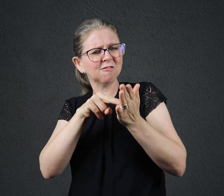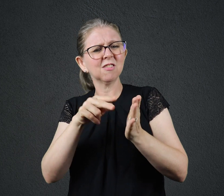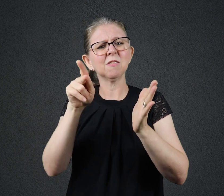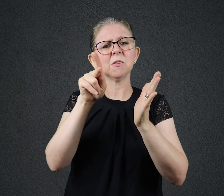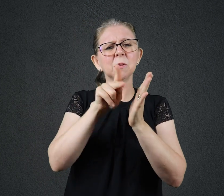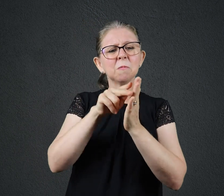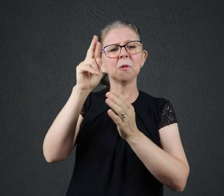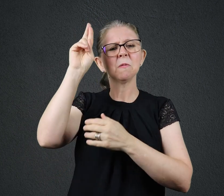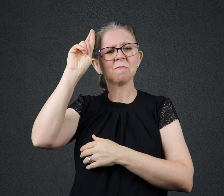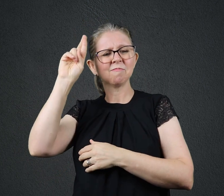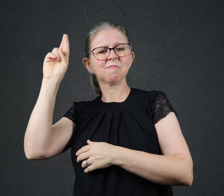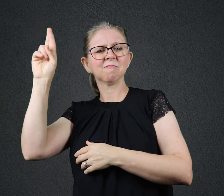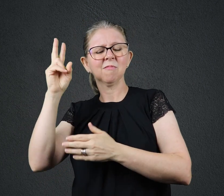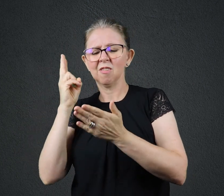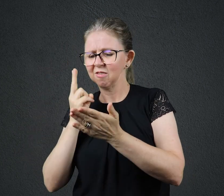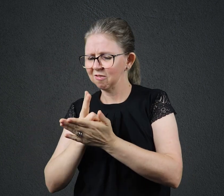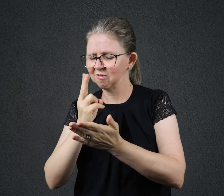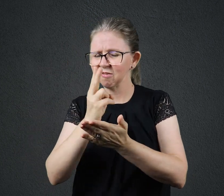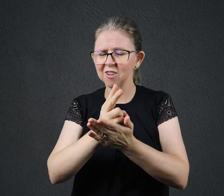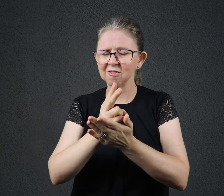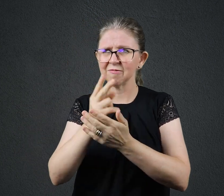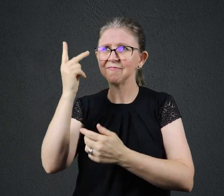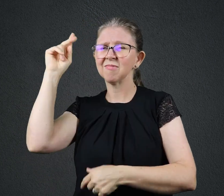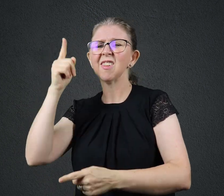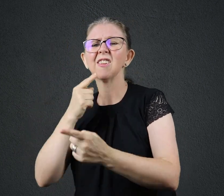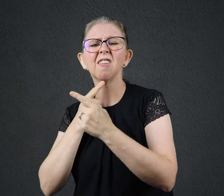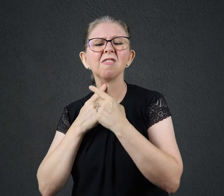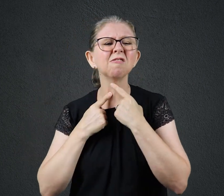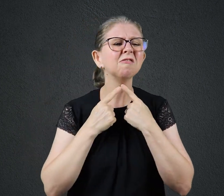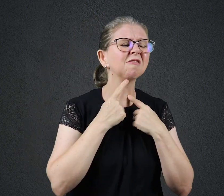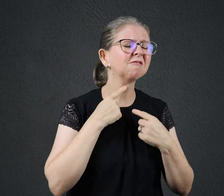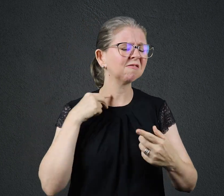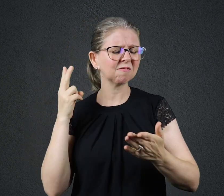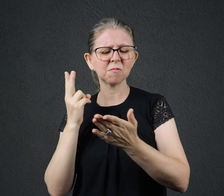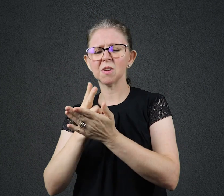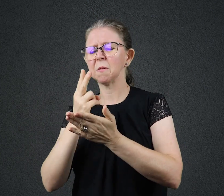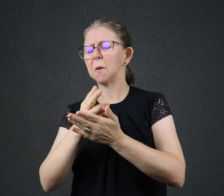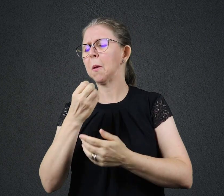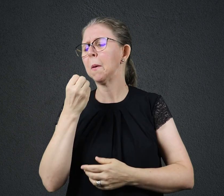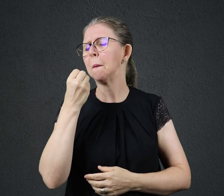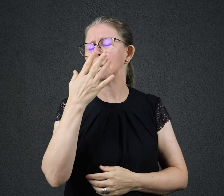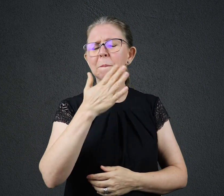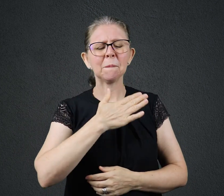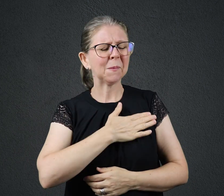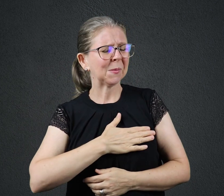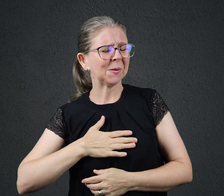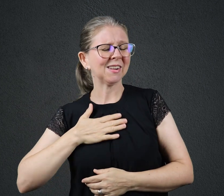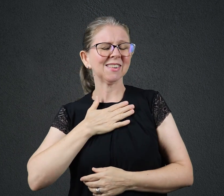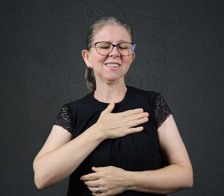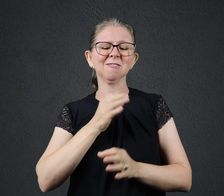VONTADE É SEMPRE BOA PERFEITA E AGRADÁVEL NO FIM DEUS SEMPRE SUPERA